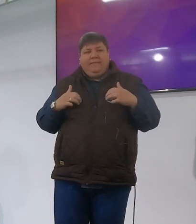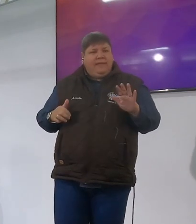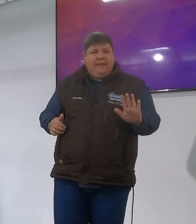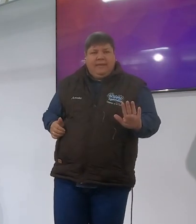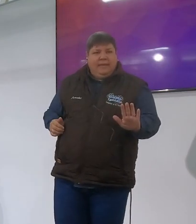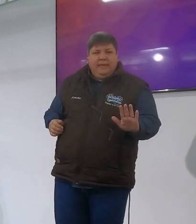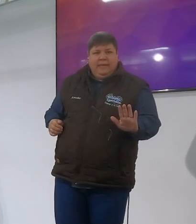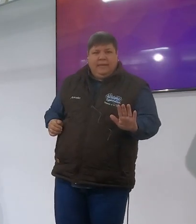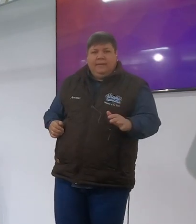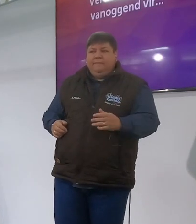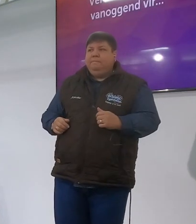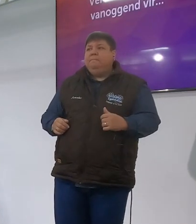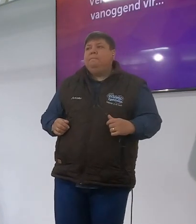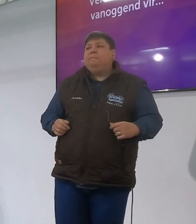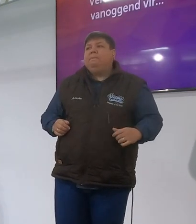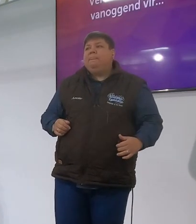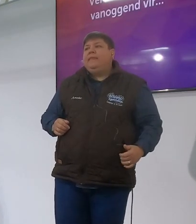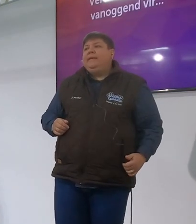ok nou